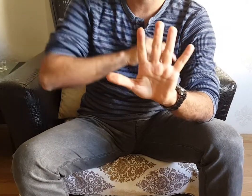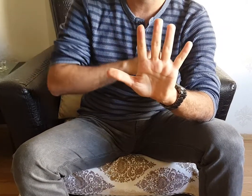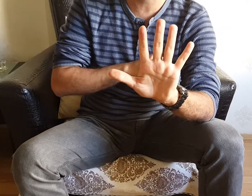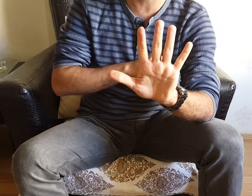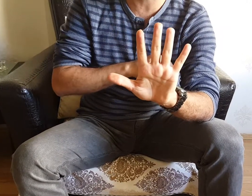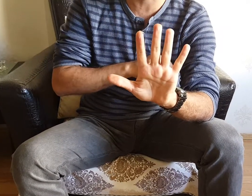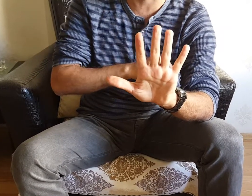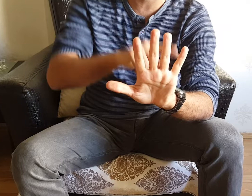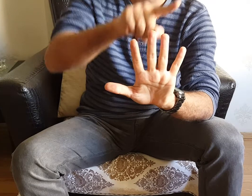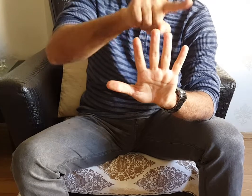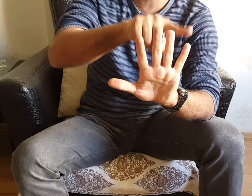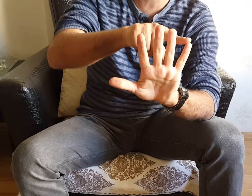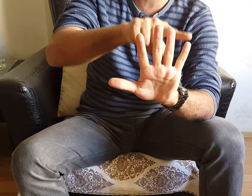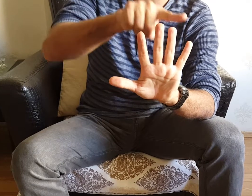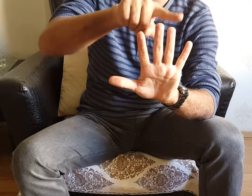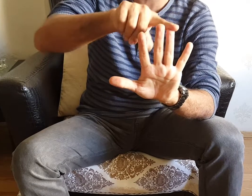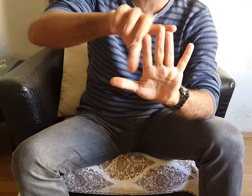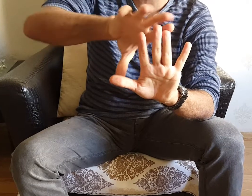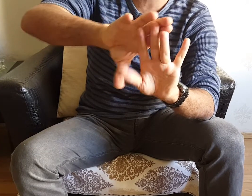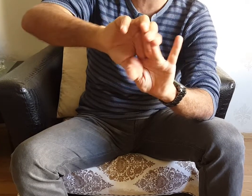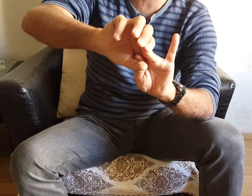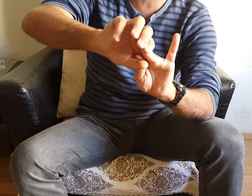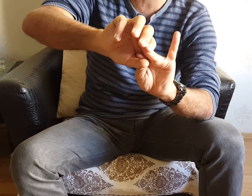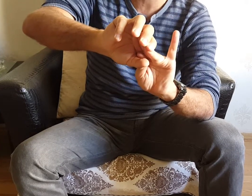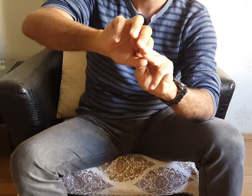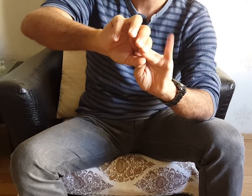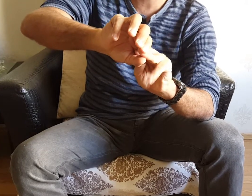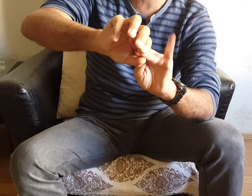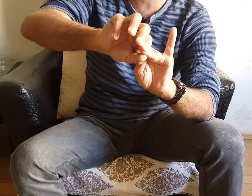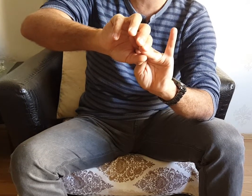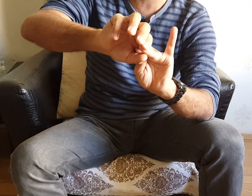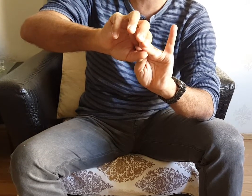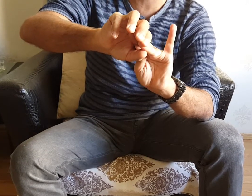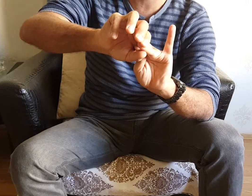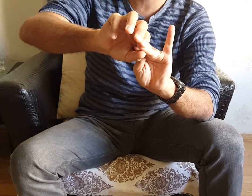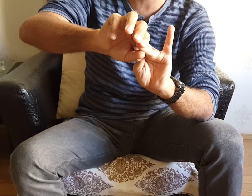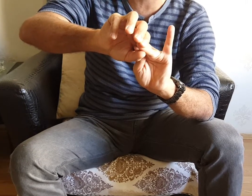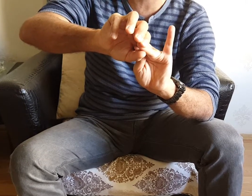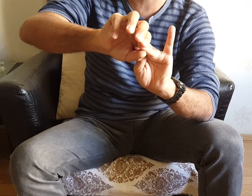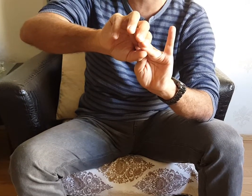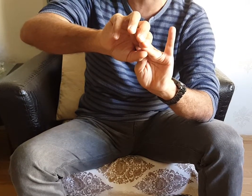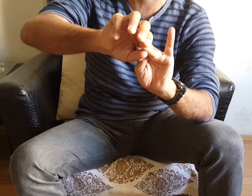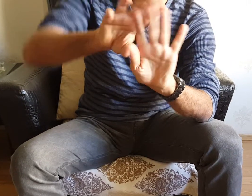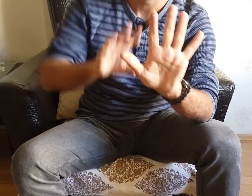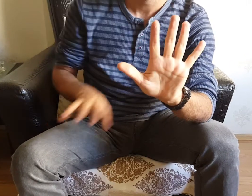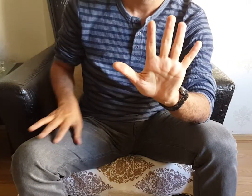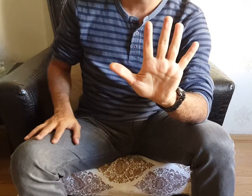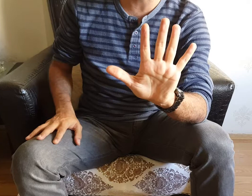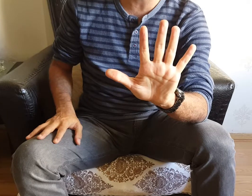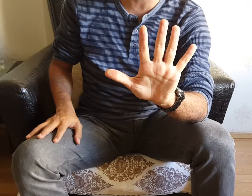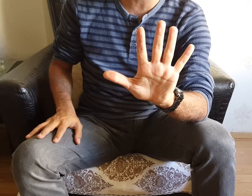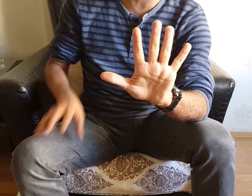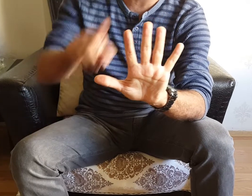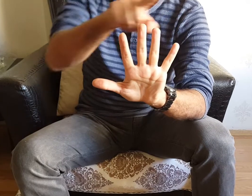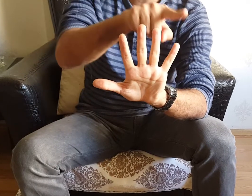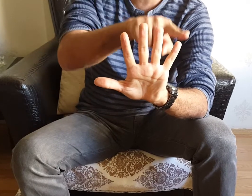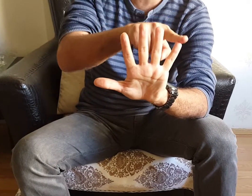Sinüs 30. 0, 30. Kapatıyorum. Kök 1 bölü 2. Yani 1 bölü 2. Sin 90. 0,